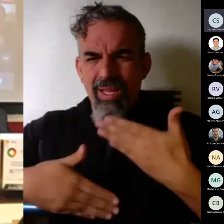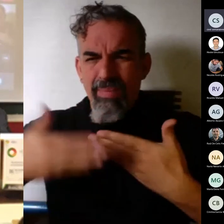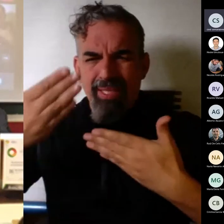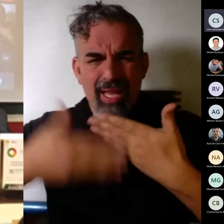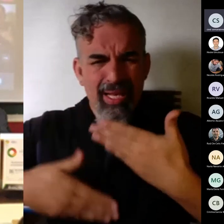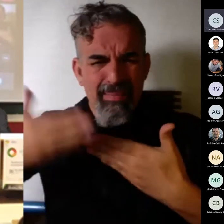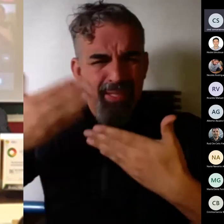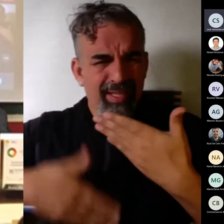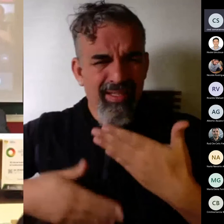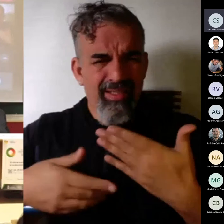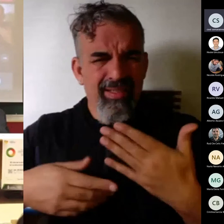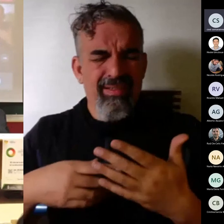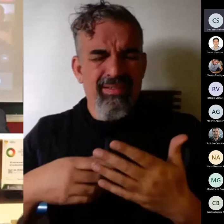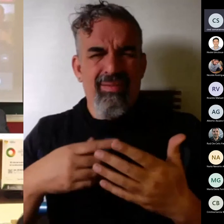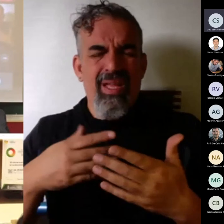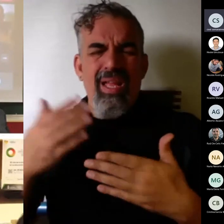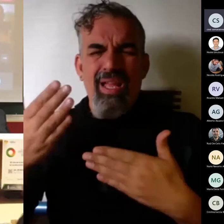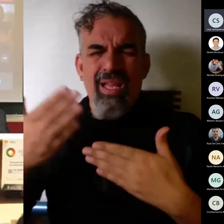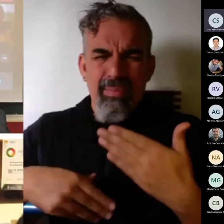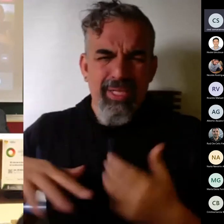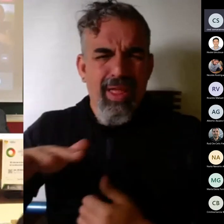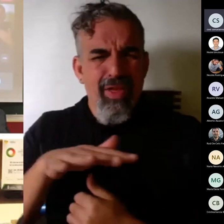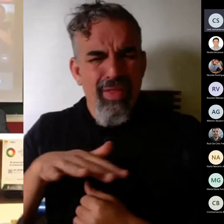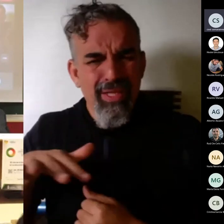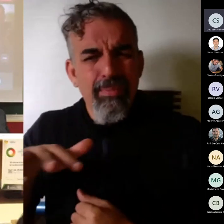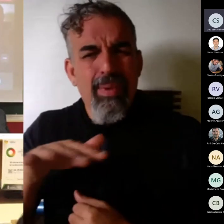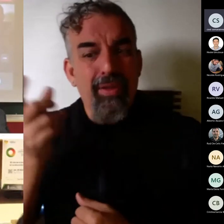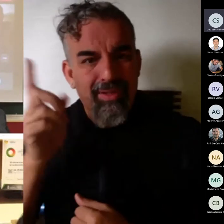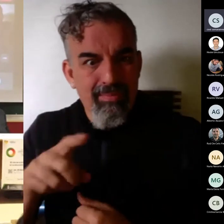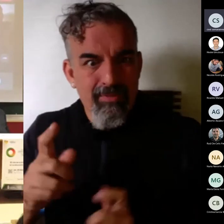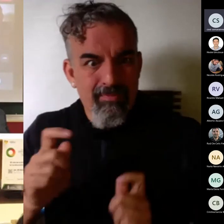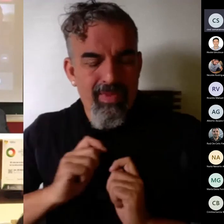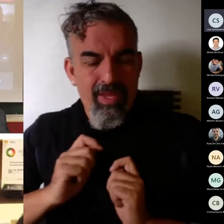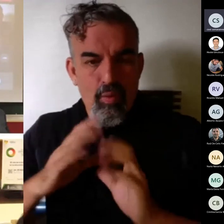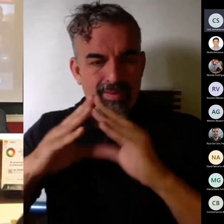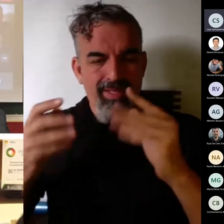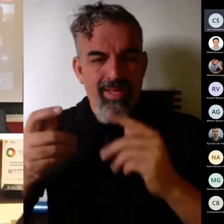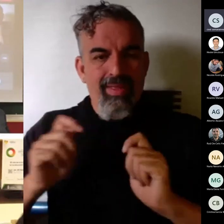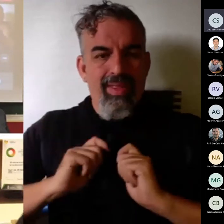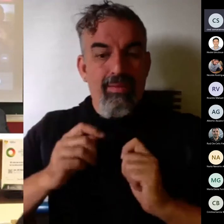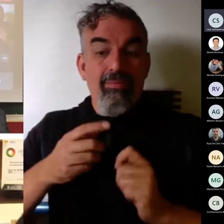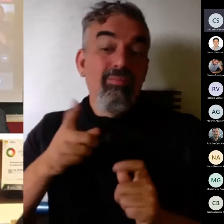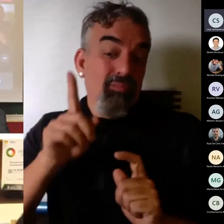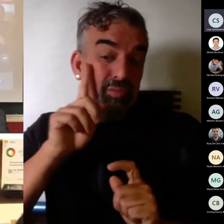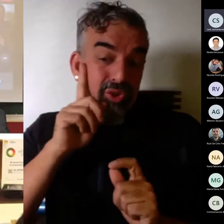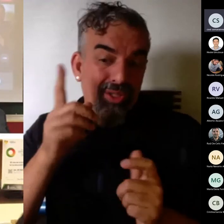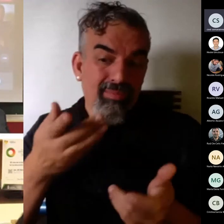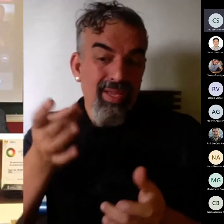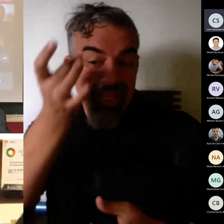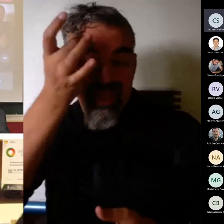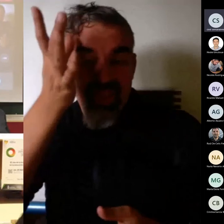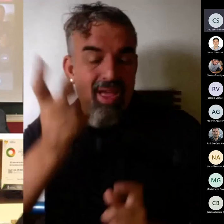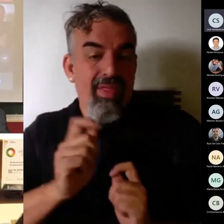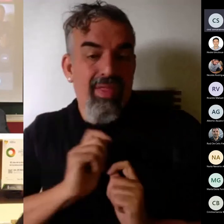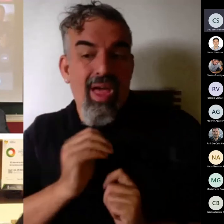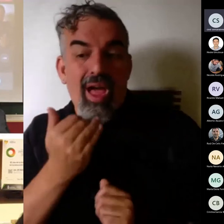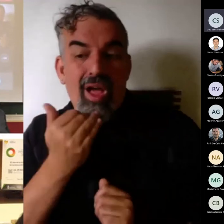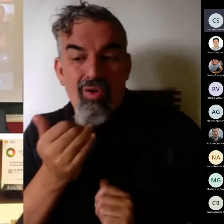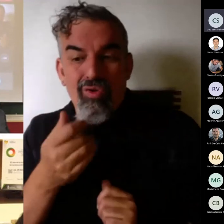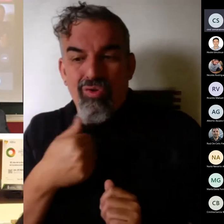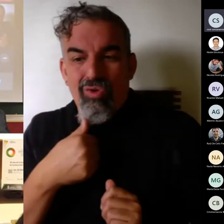limitaciones de espacios como habéis comentado también no sé si me dais alguna idea porque yo